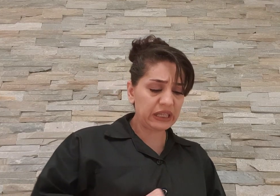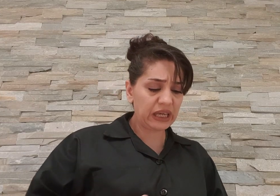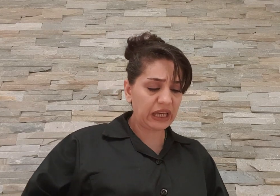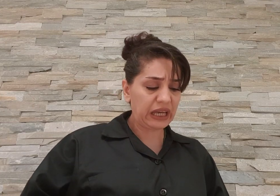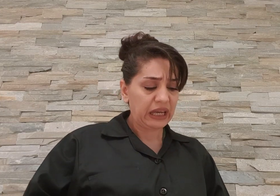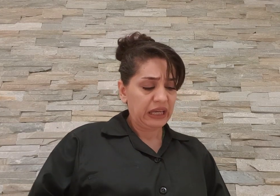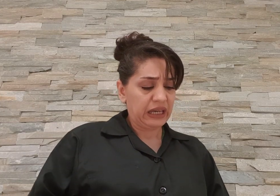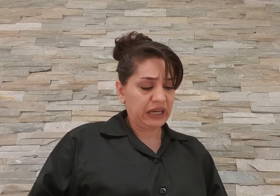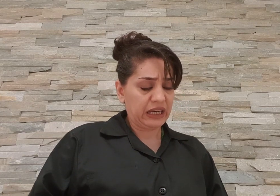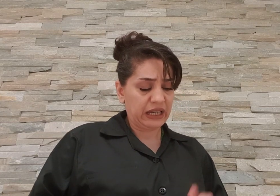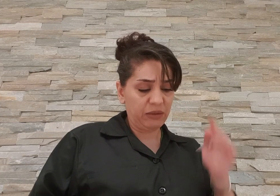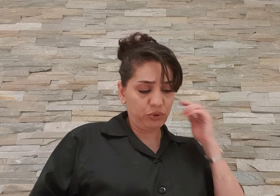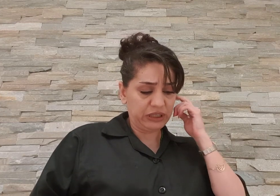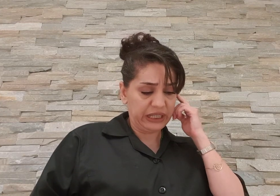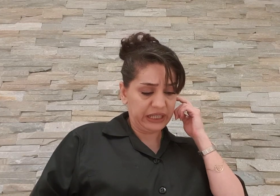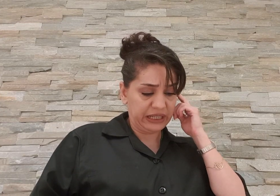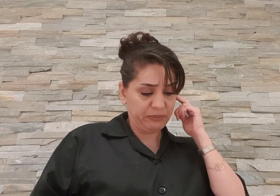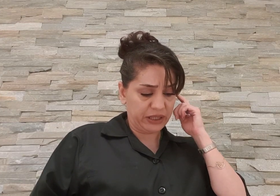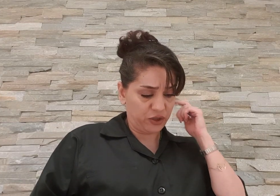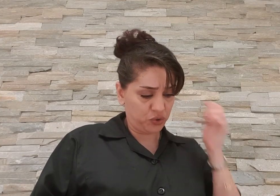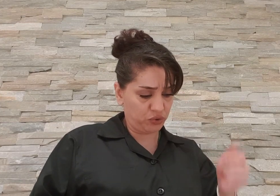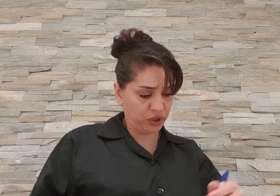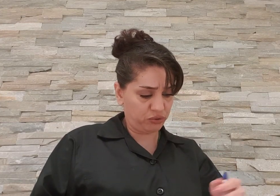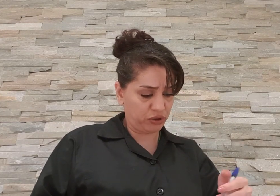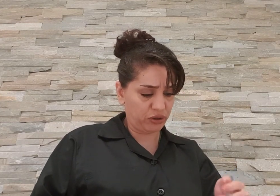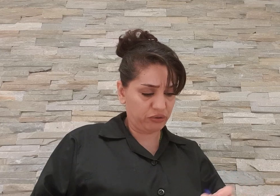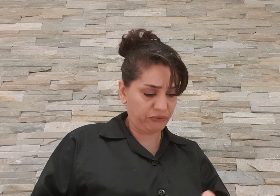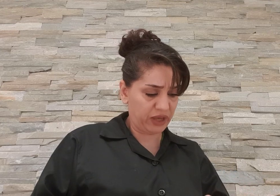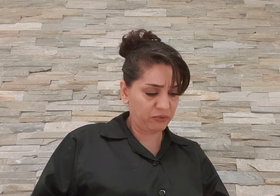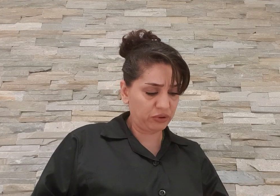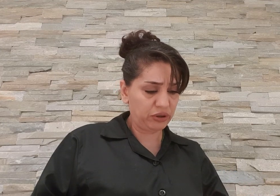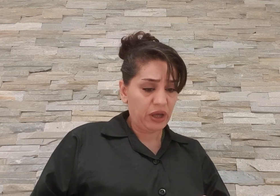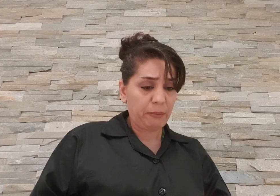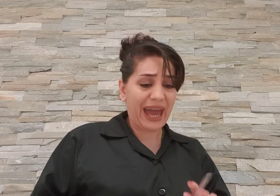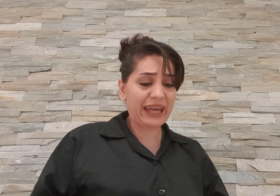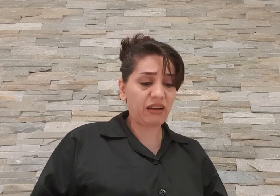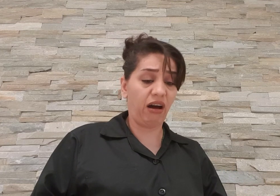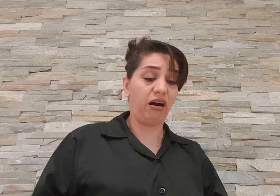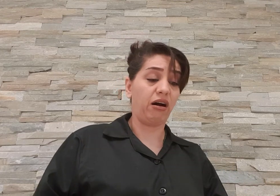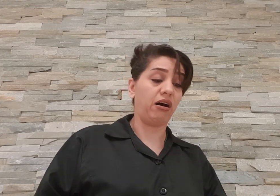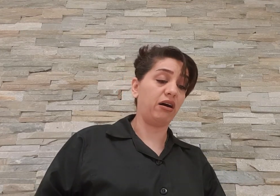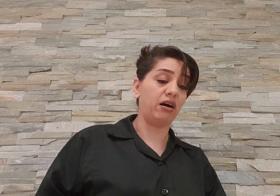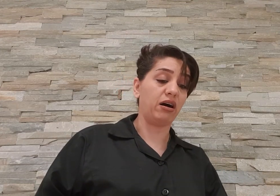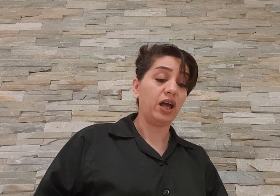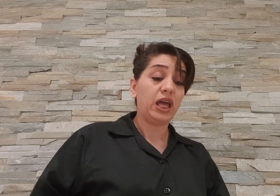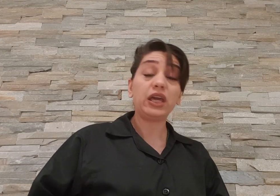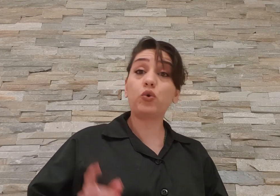دیگه این بود که شنودایی تو خونه رو گفتم و بعد آها آها این